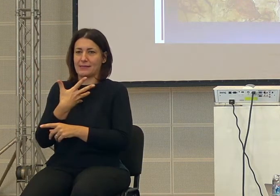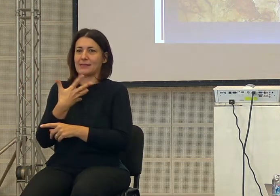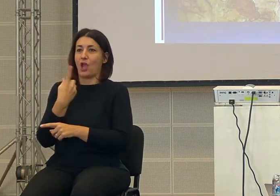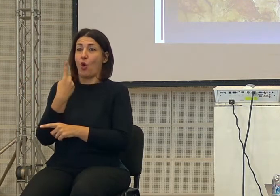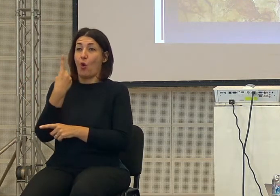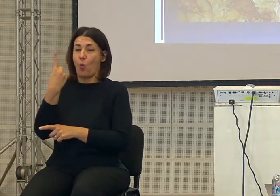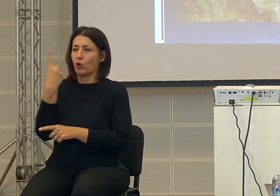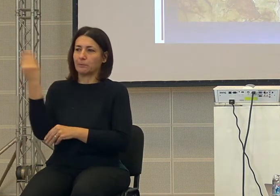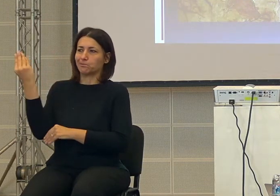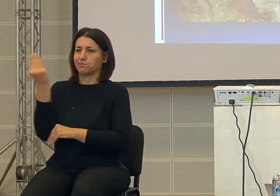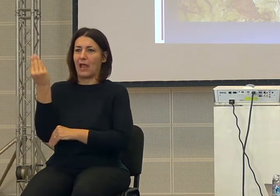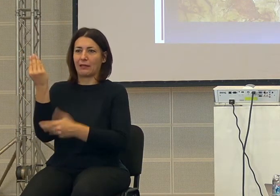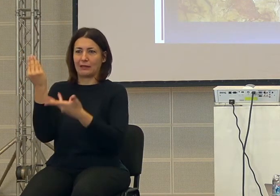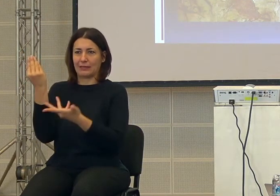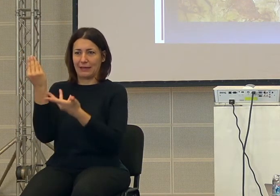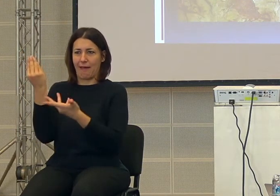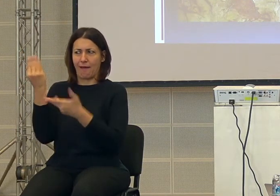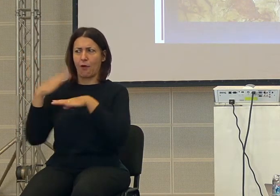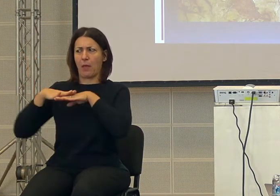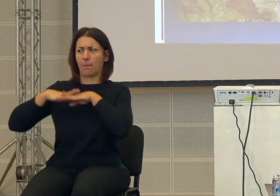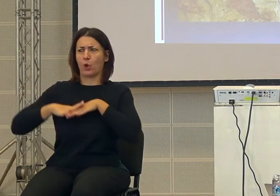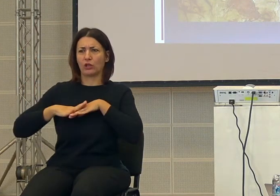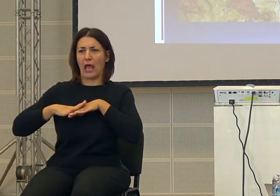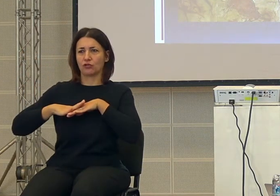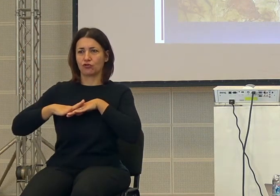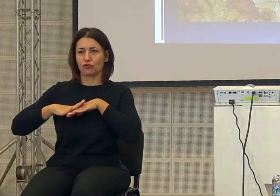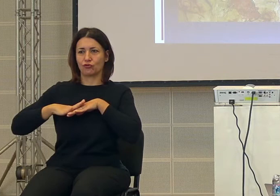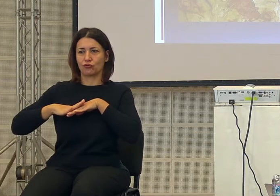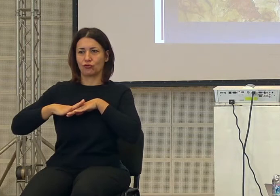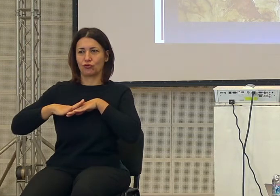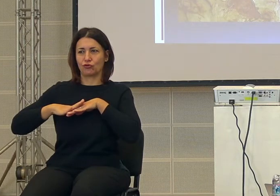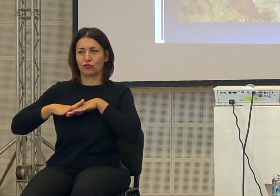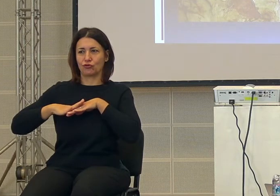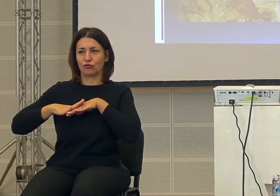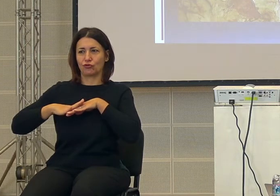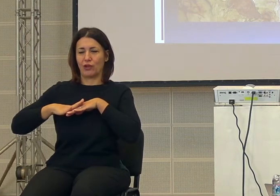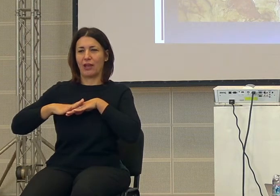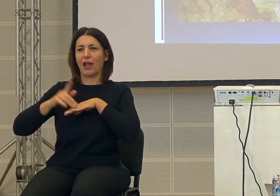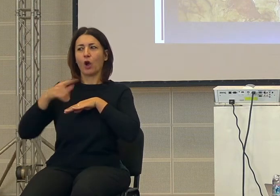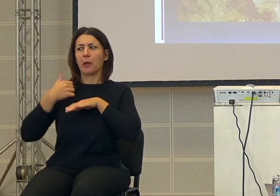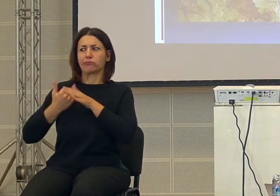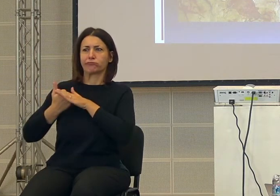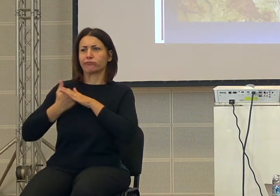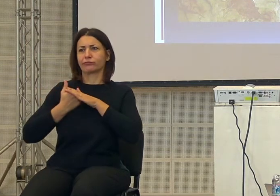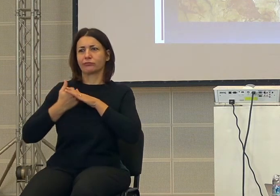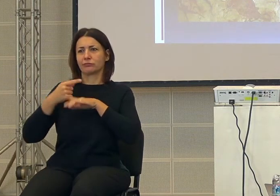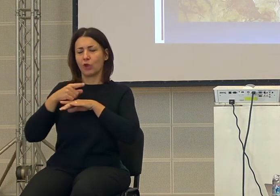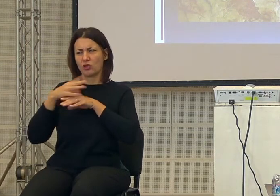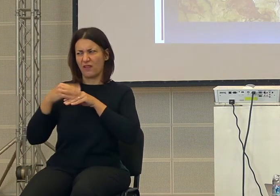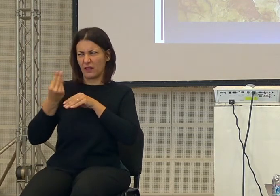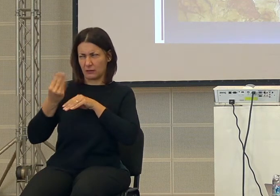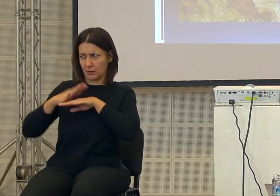entità che ti protegge, che è dalla parte tua, dalla tua tribù, cosa fa?